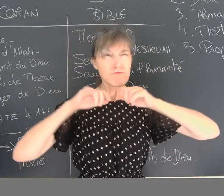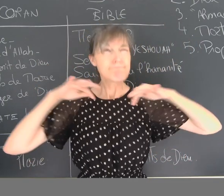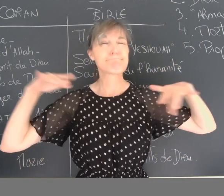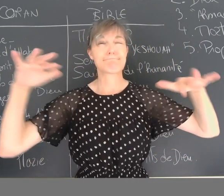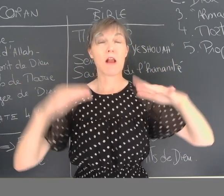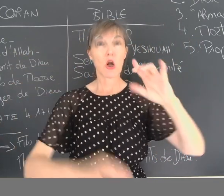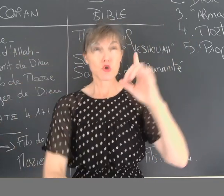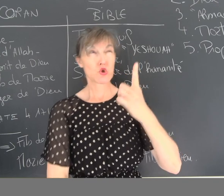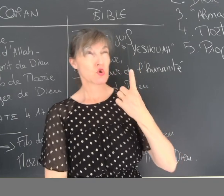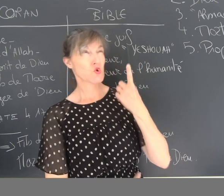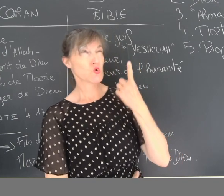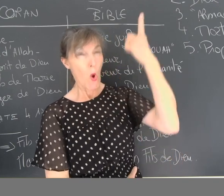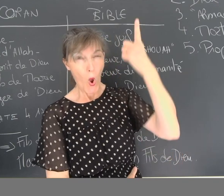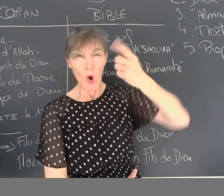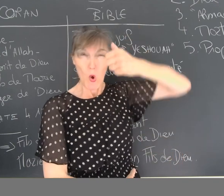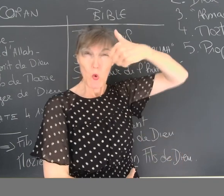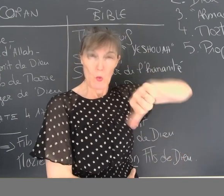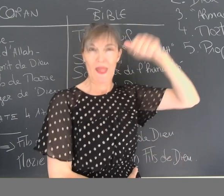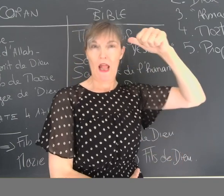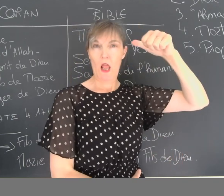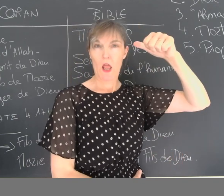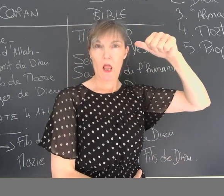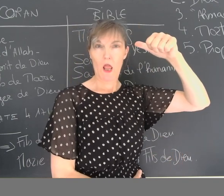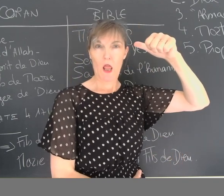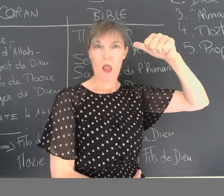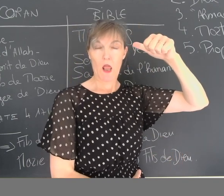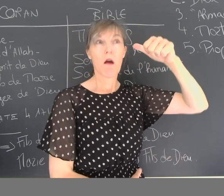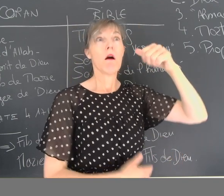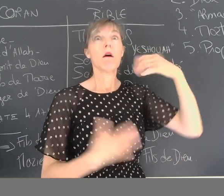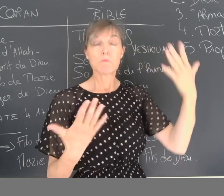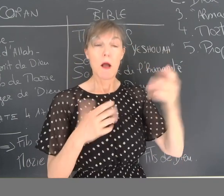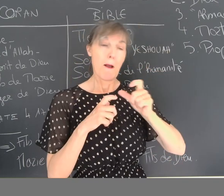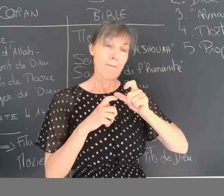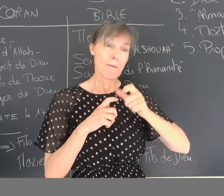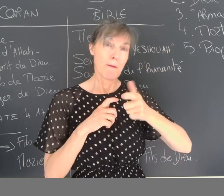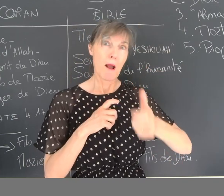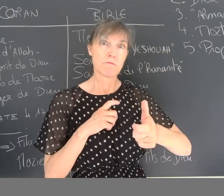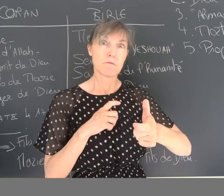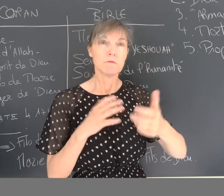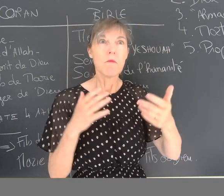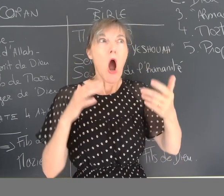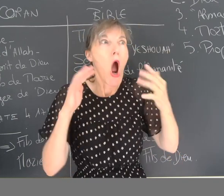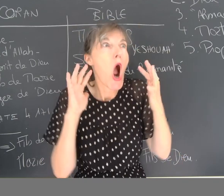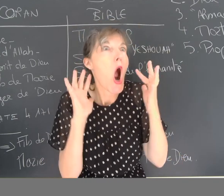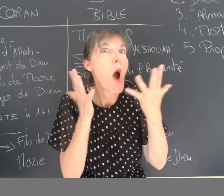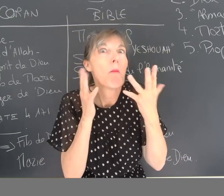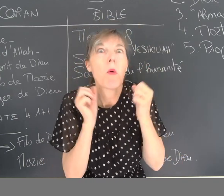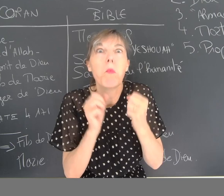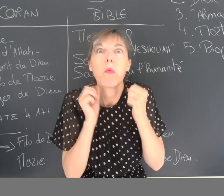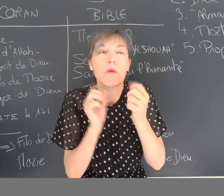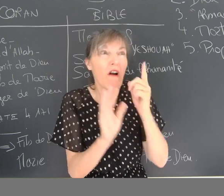Donc, la Sourate dit qu'elle déclare que Dieu est unique. Et ensuite,